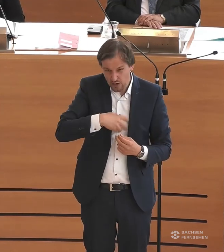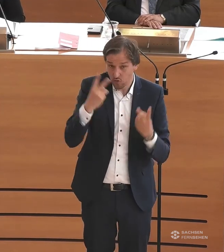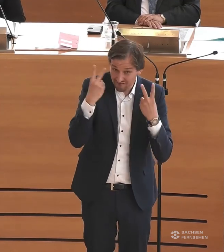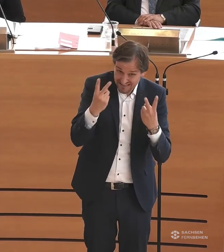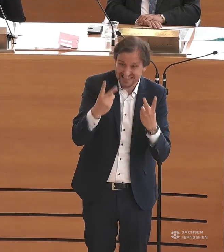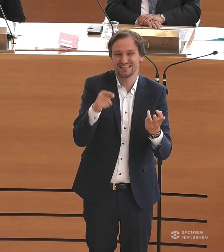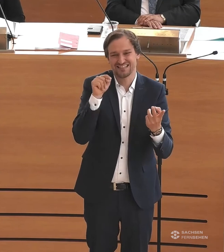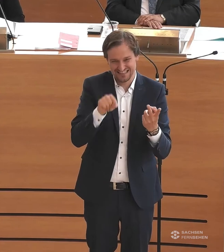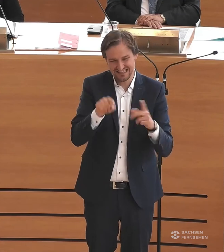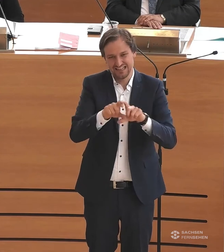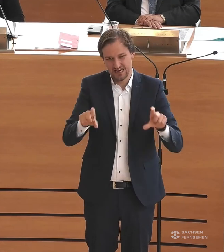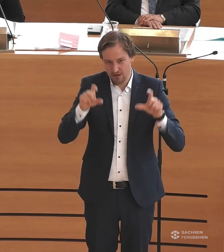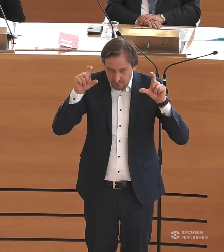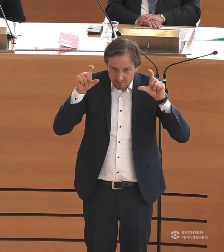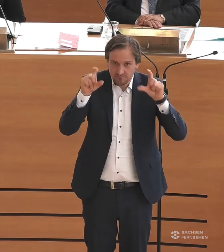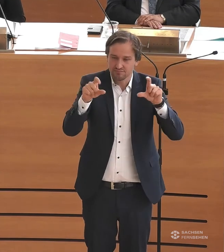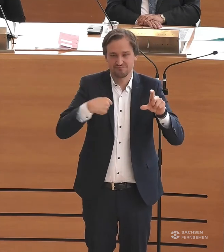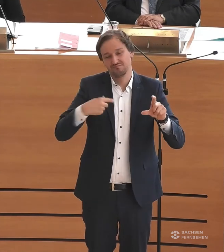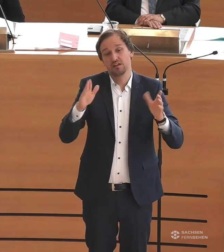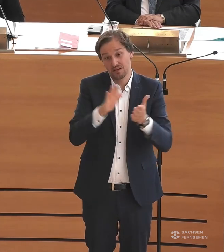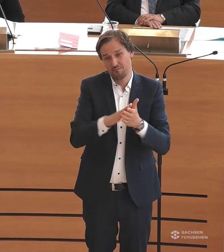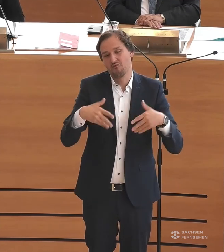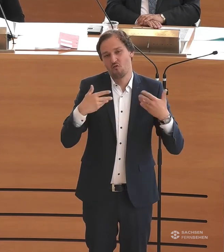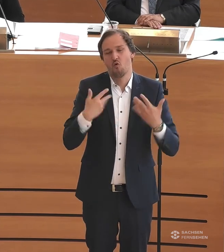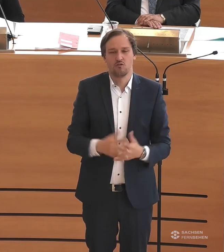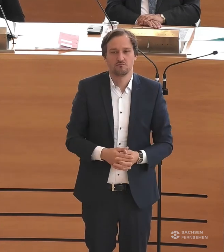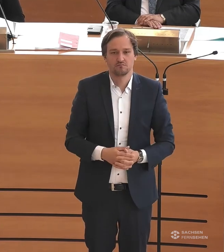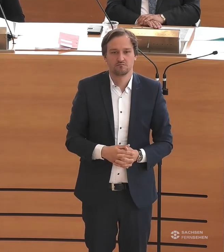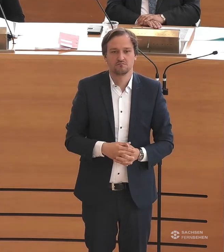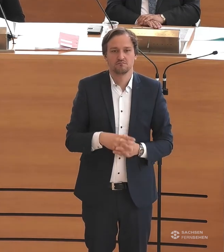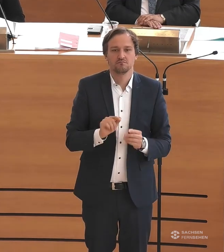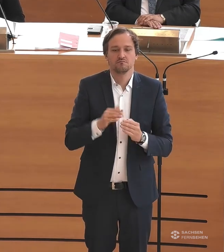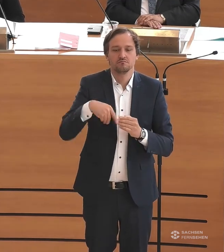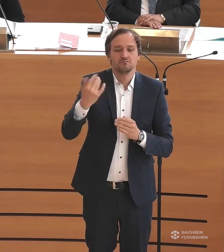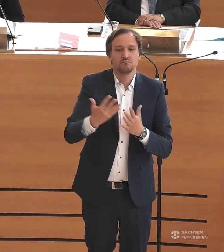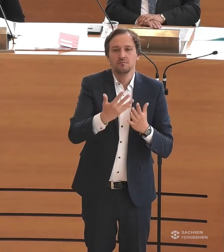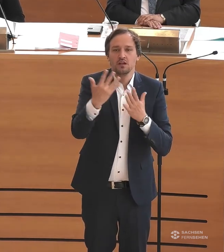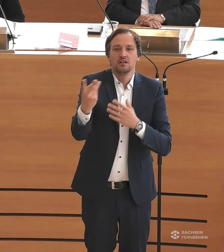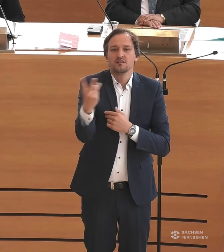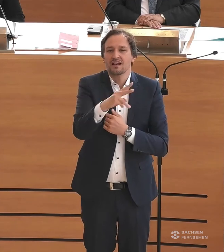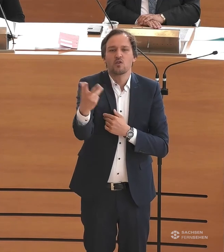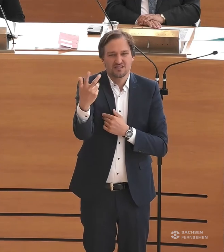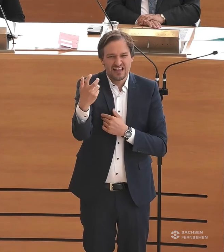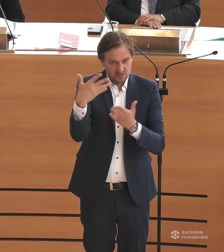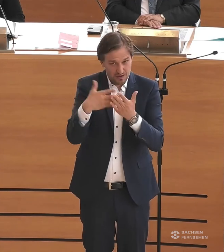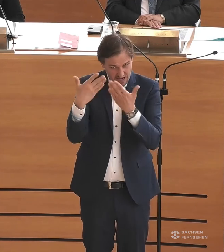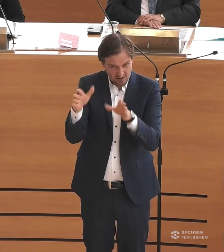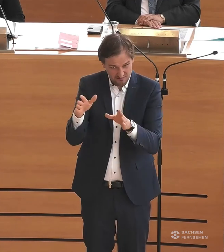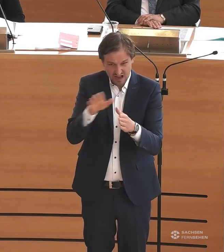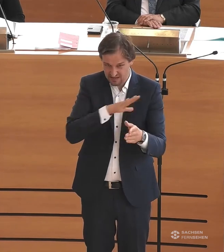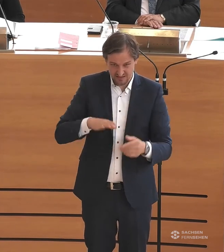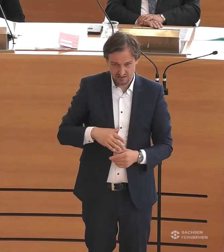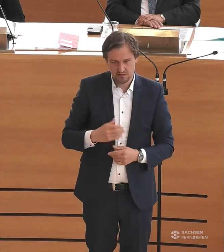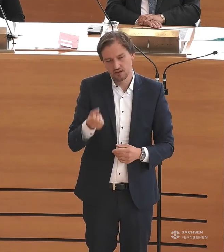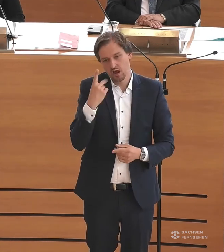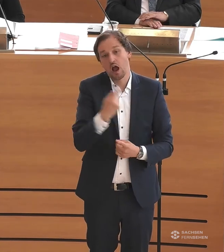Und da freue ich mich wirklich sehr, dass wir das machen können. Ja, 2030, Sachsen barrierefrei, 2030. Klar würden wir